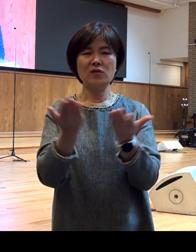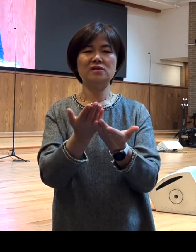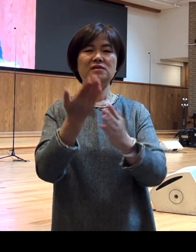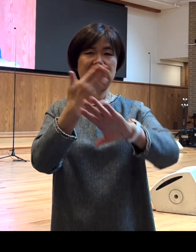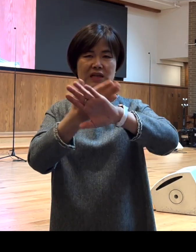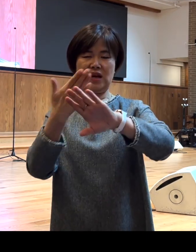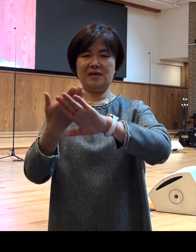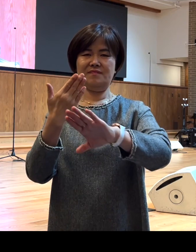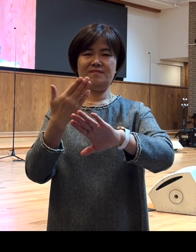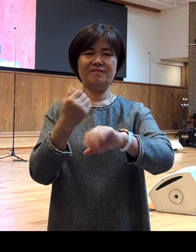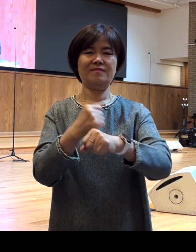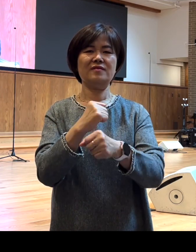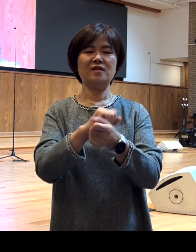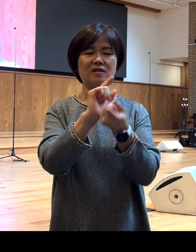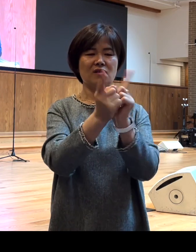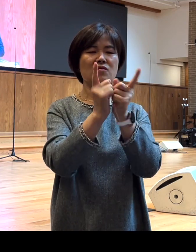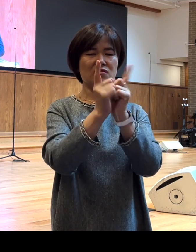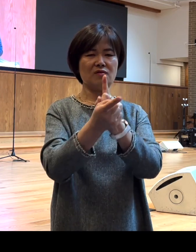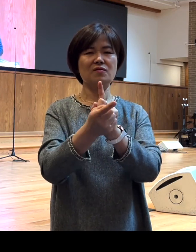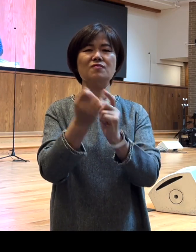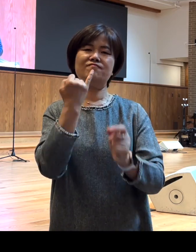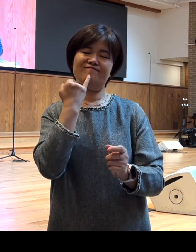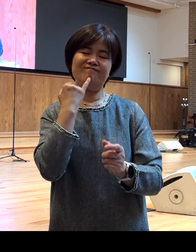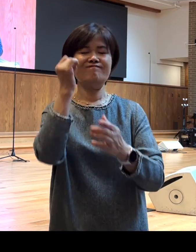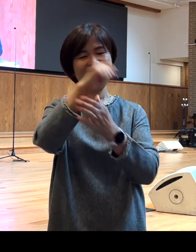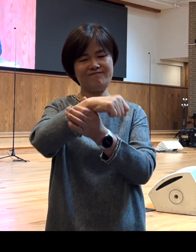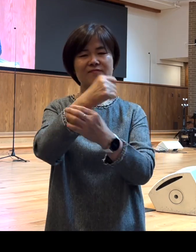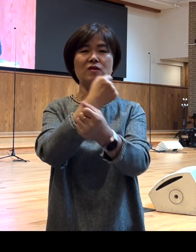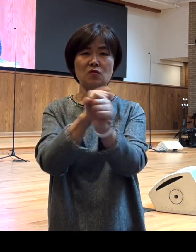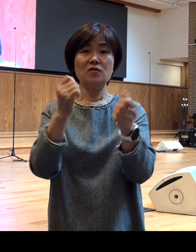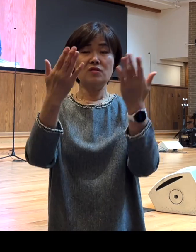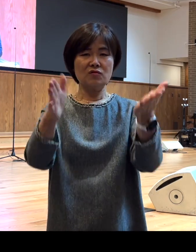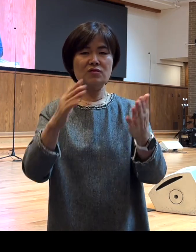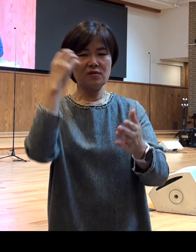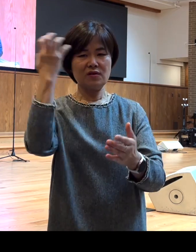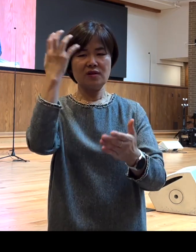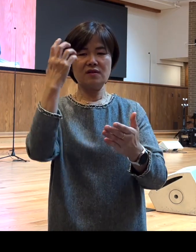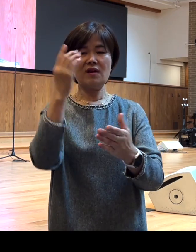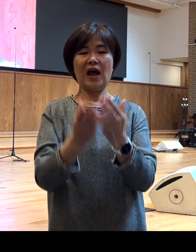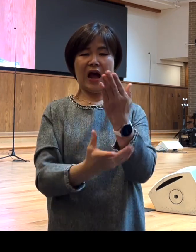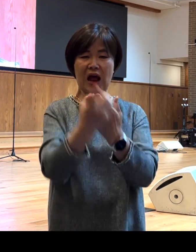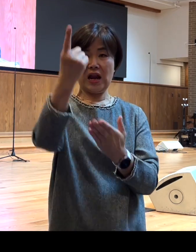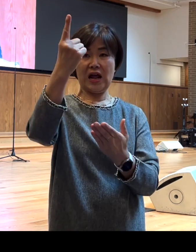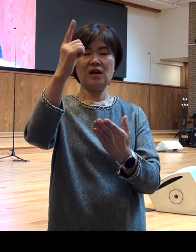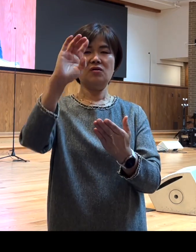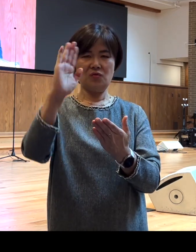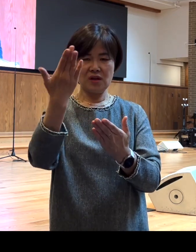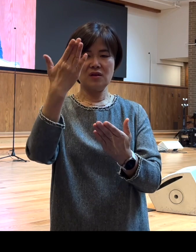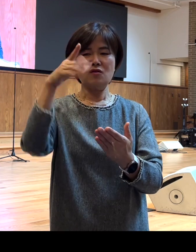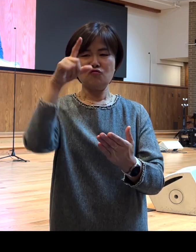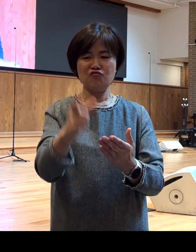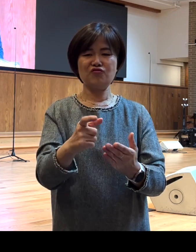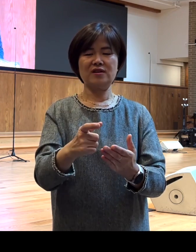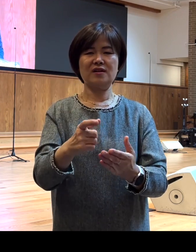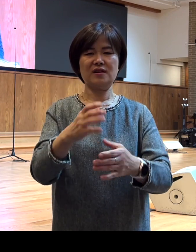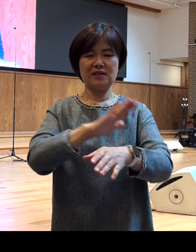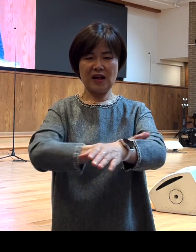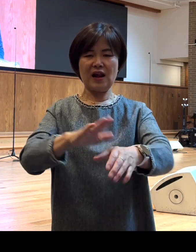우리가 수용하고 극복해서 성령께서 하나 되게 하신 것을 여러분 굳게 지키는 우리 배들교회